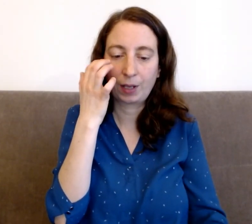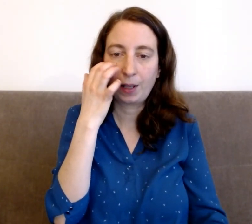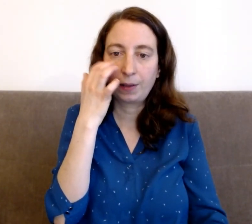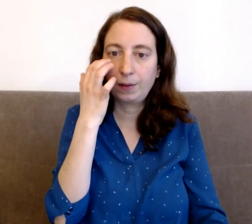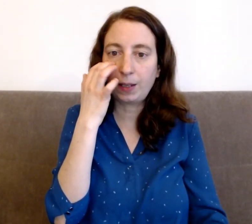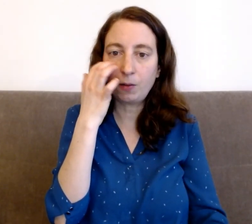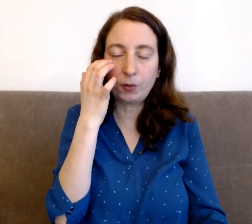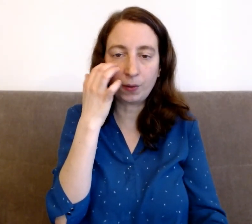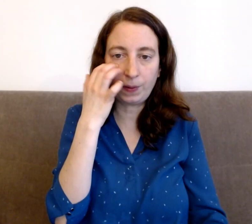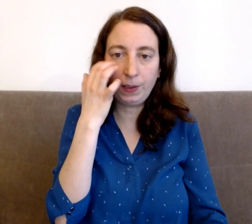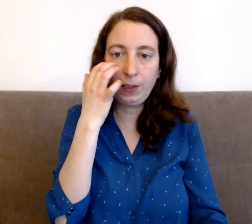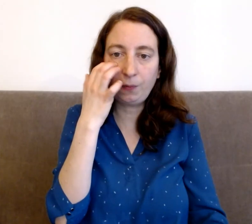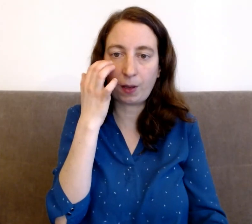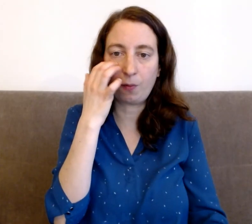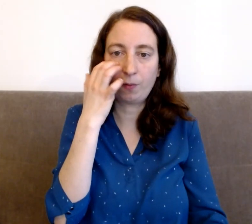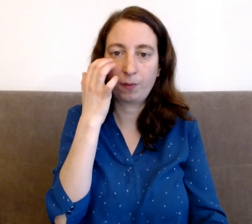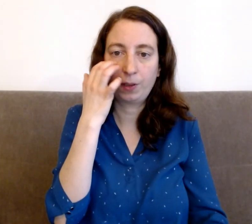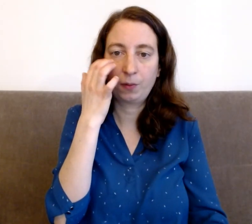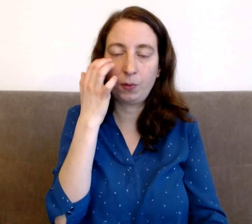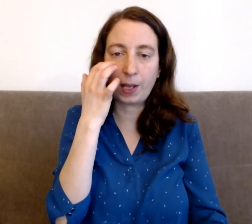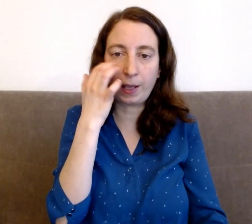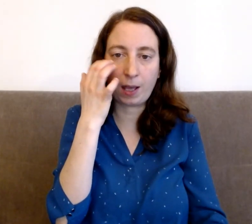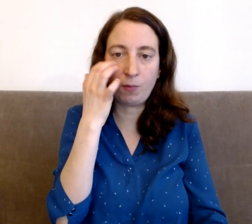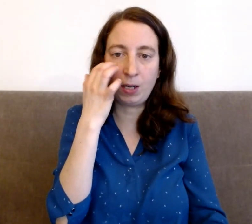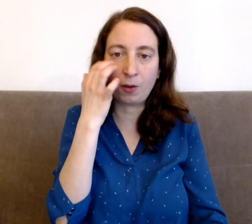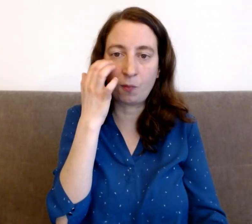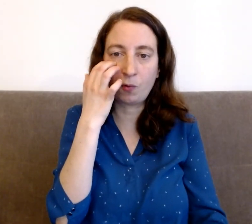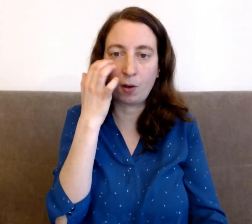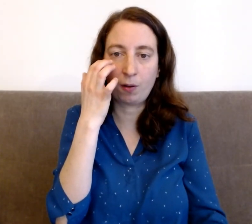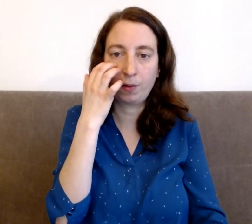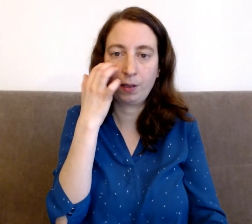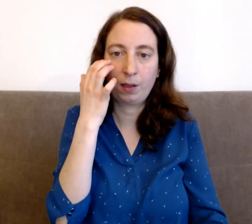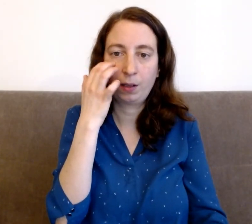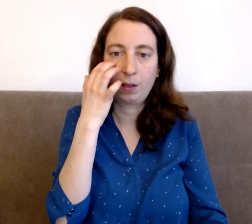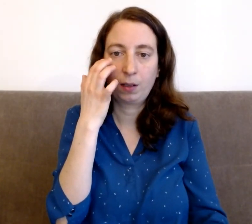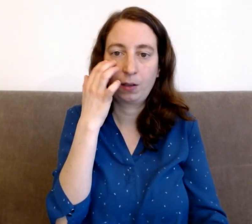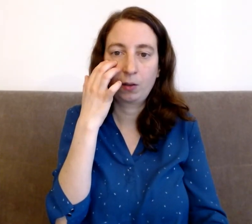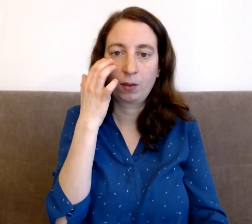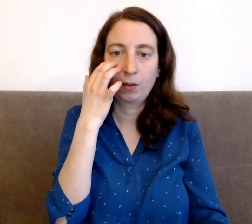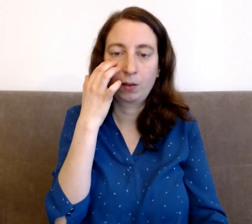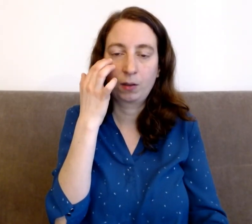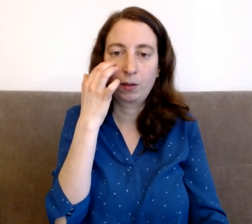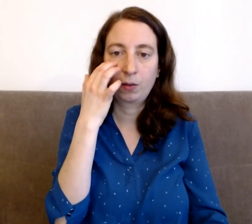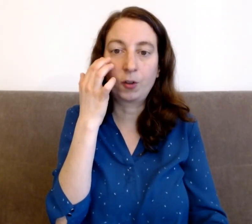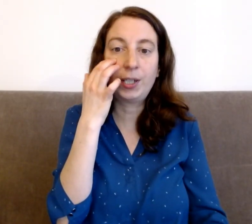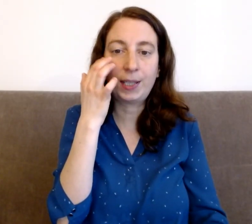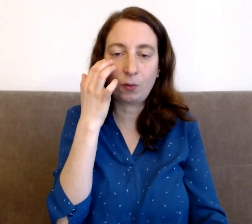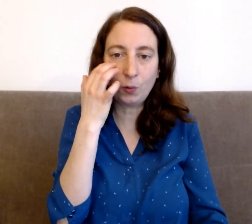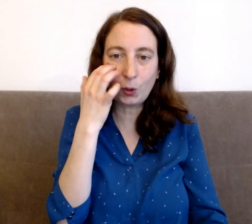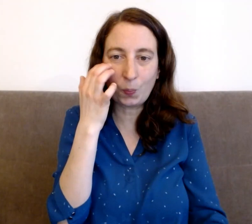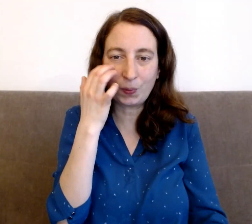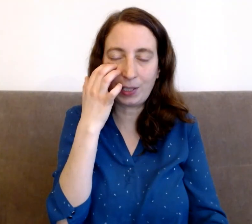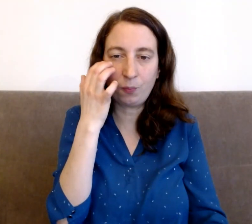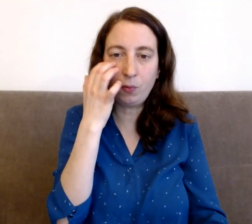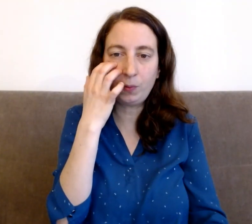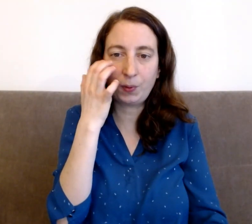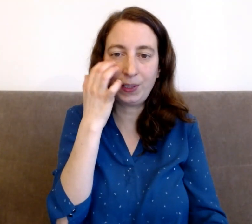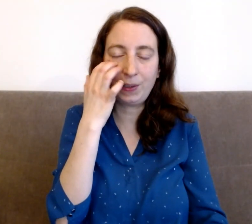Quel ressenti différent plus agréable il y a dans mon corps ? Quand j'ai cette autre pensée plus positive